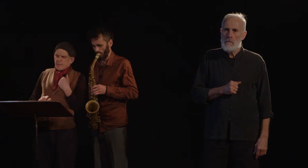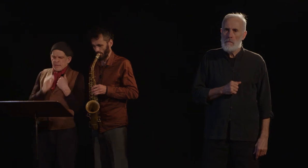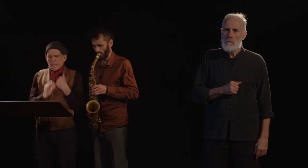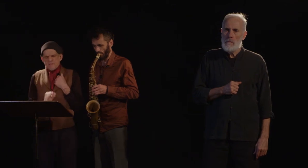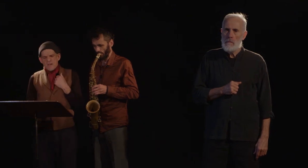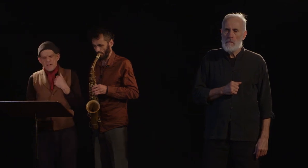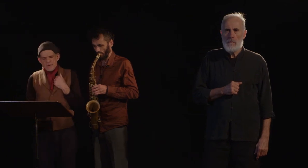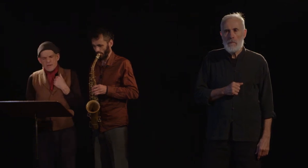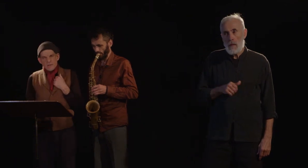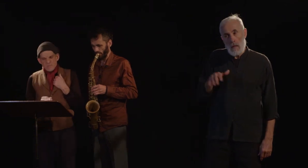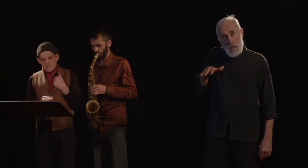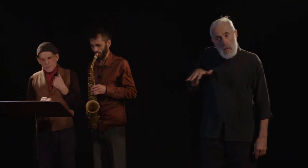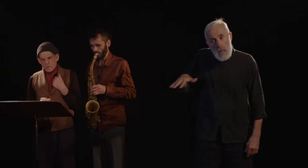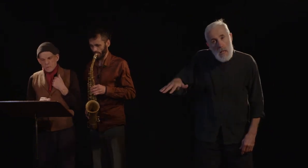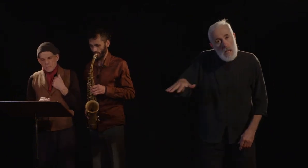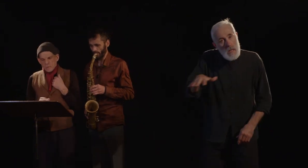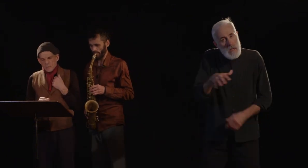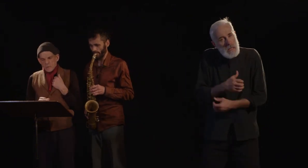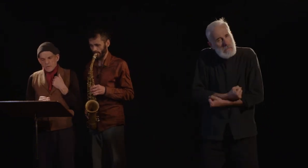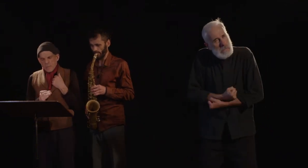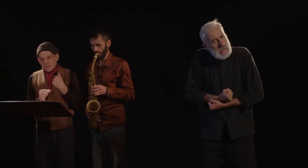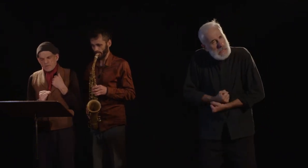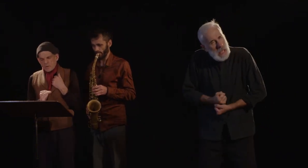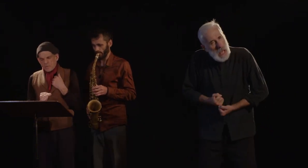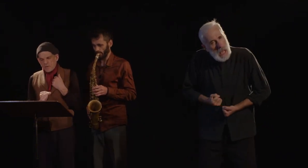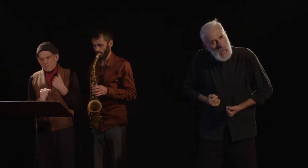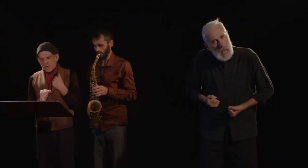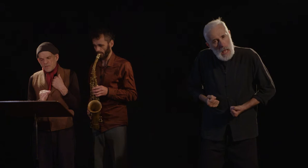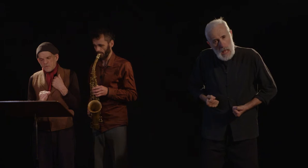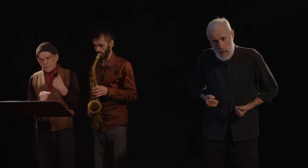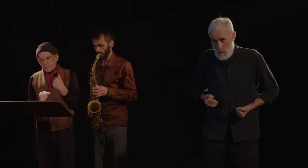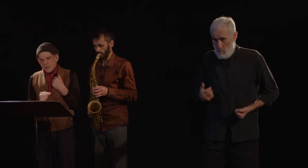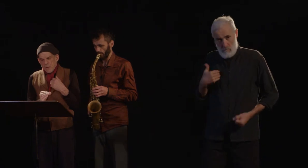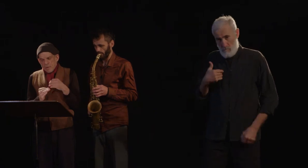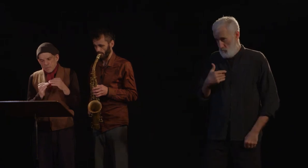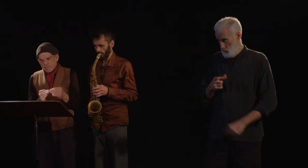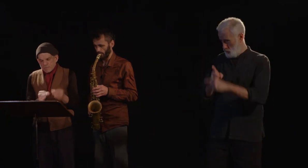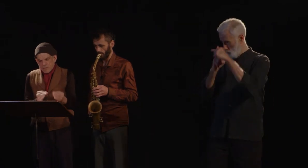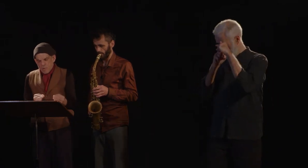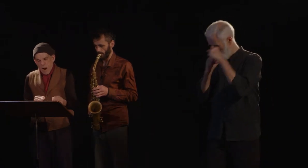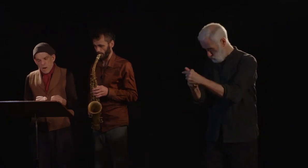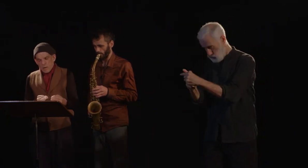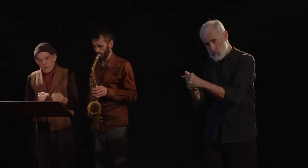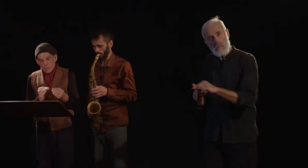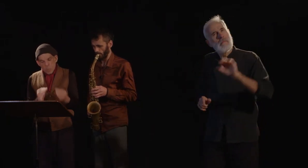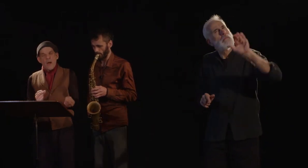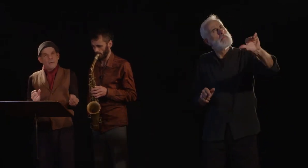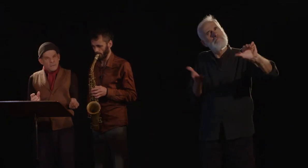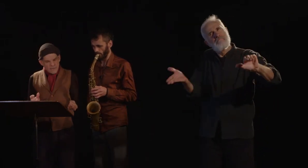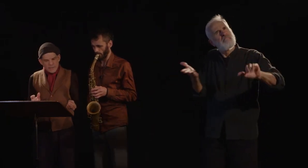La misère, messieurs, j'aborde ici le vif de la question. Voulez-vous savoir où elle en est,